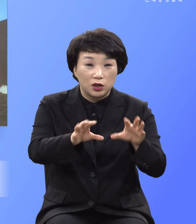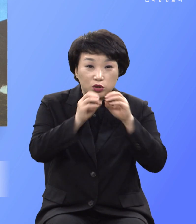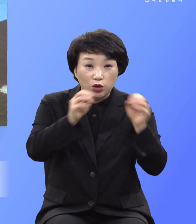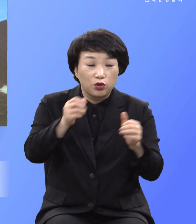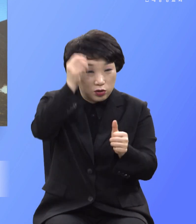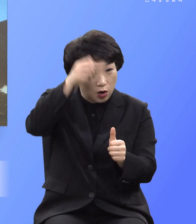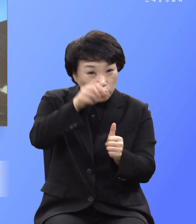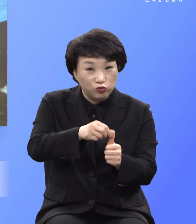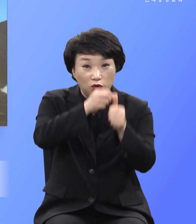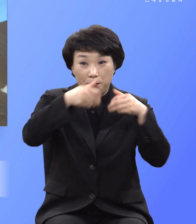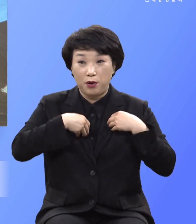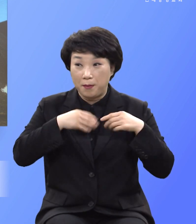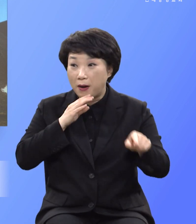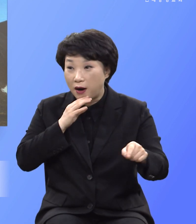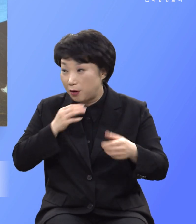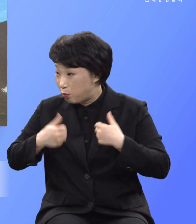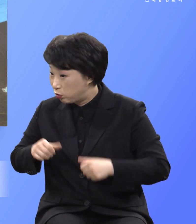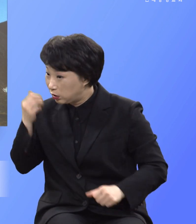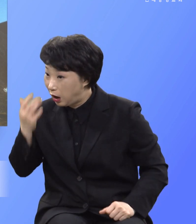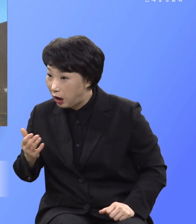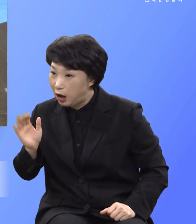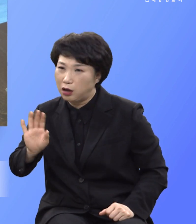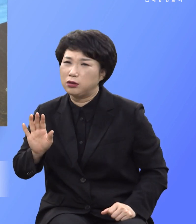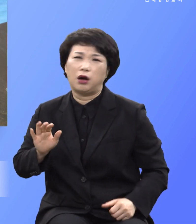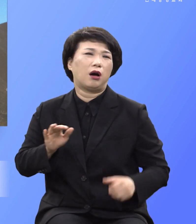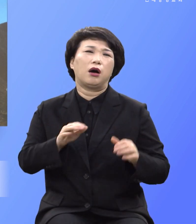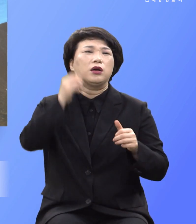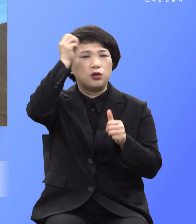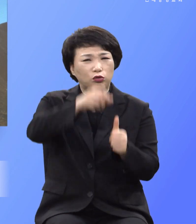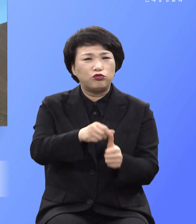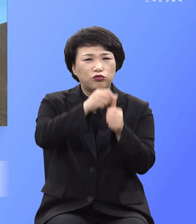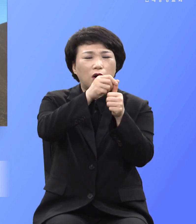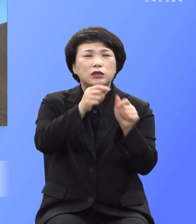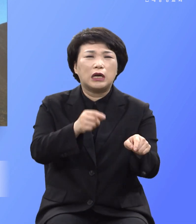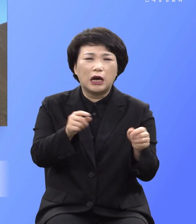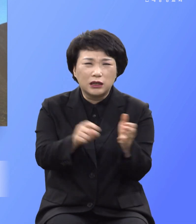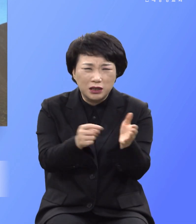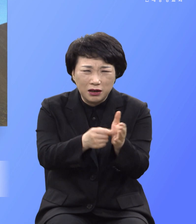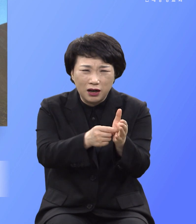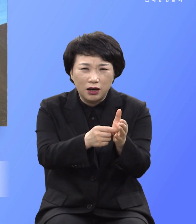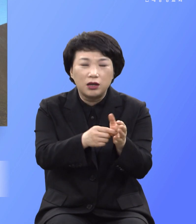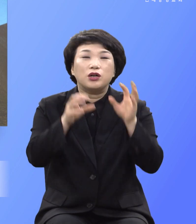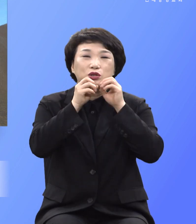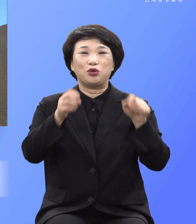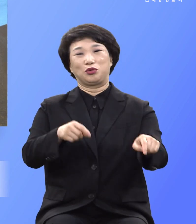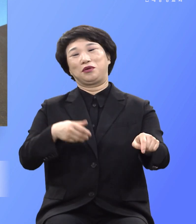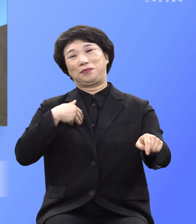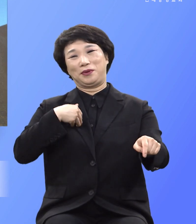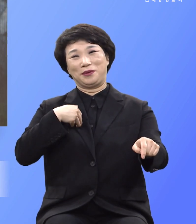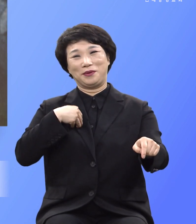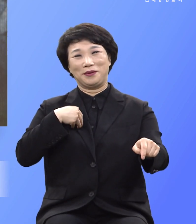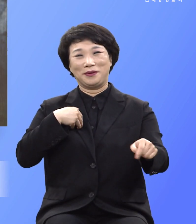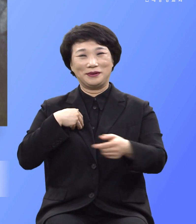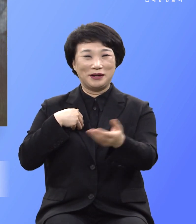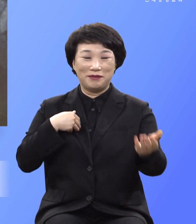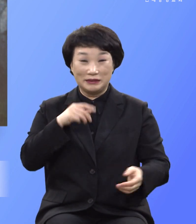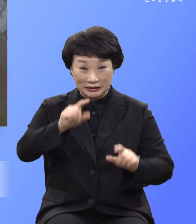되겠어요 바로 그것이 다급한 전도라 그날은 항상